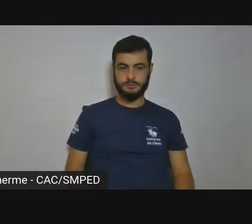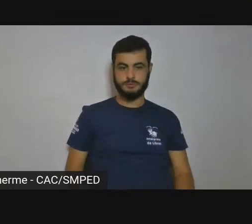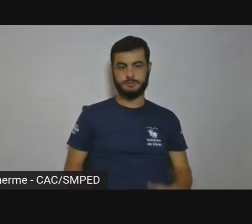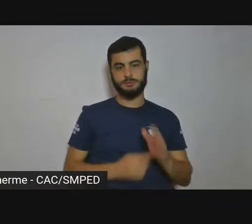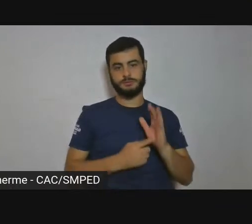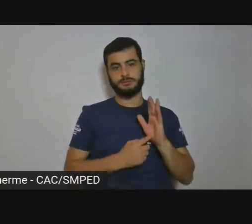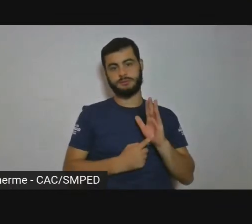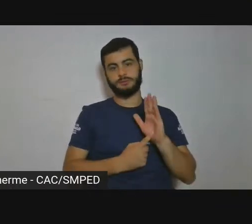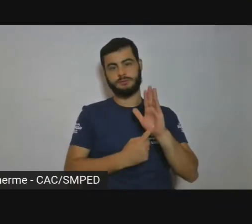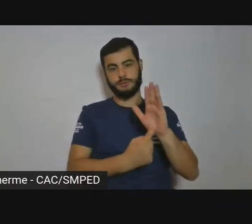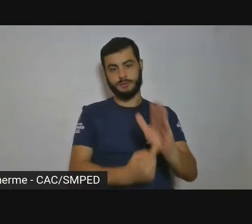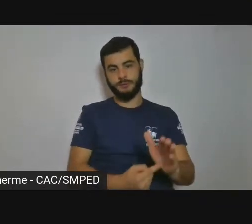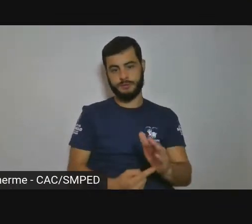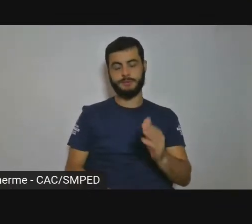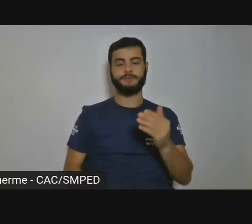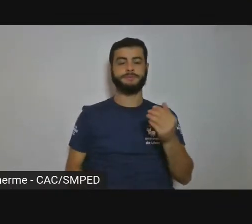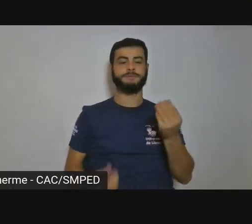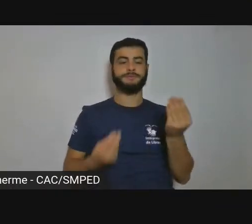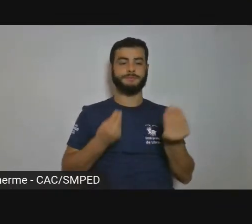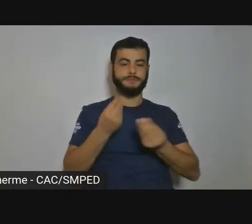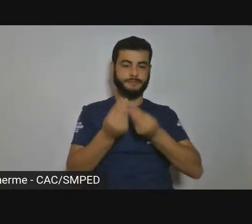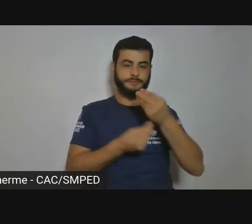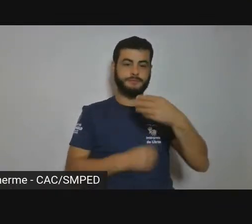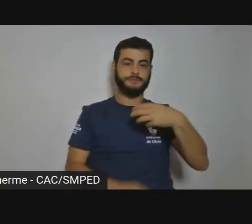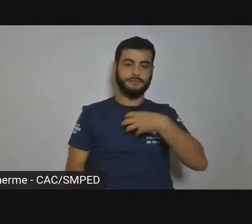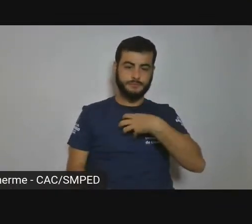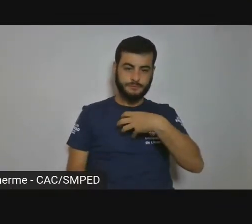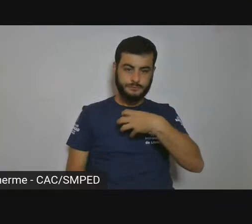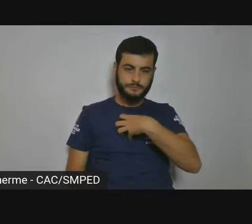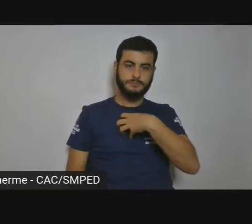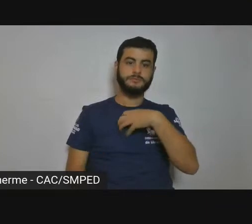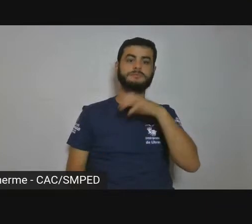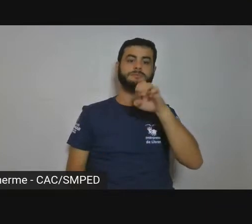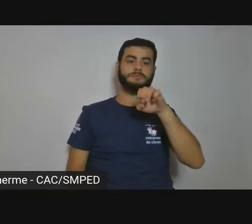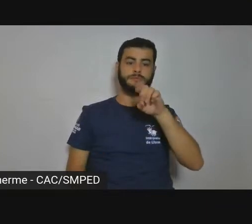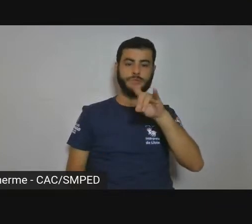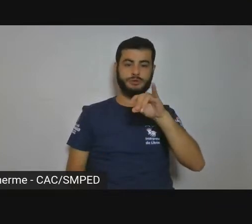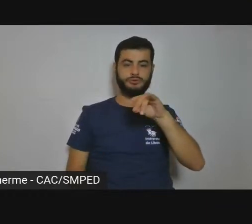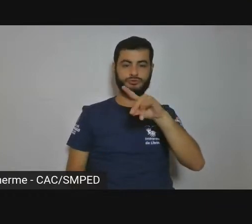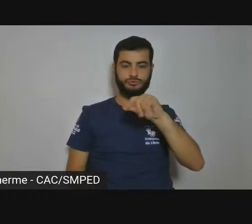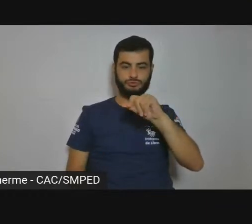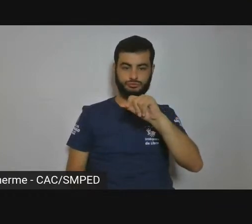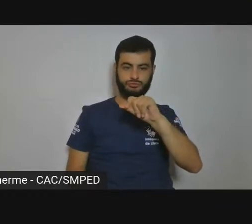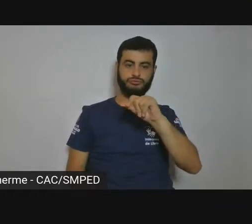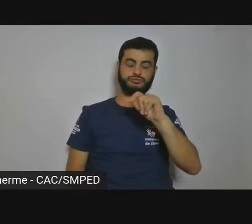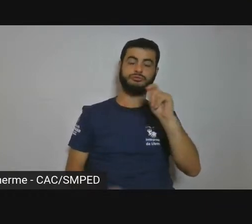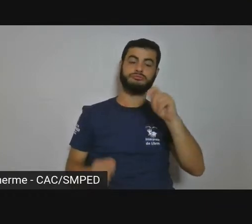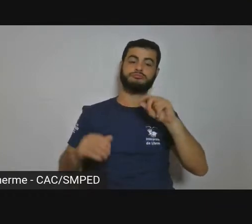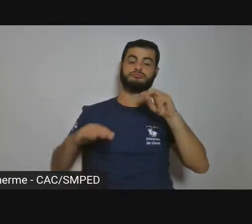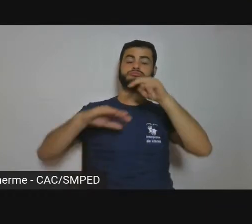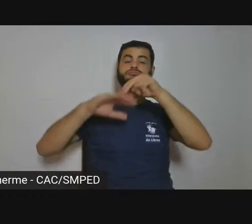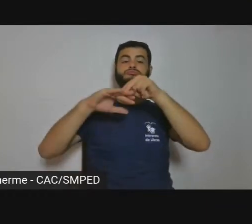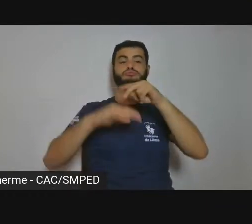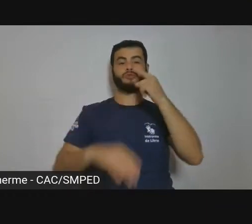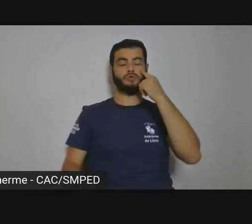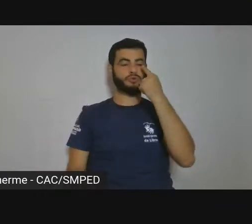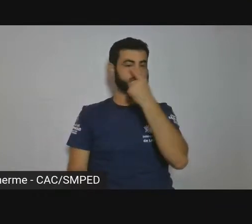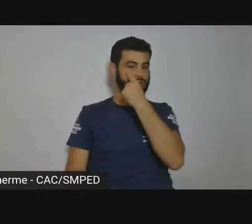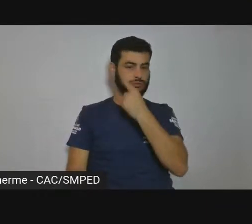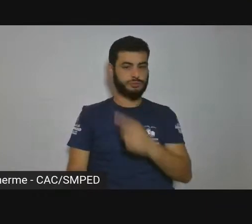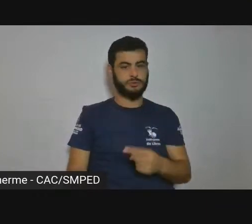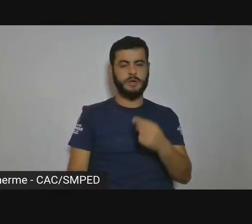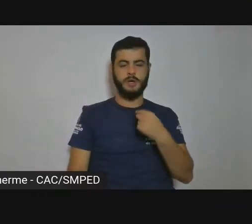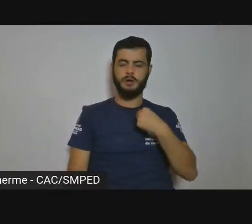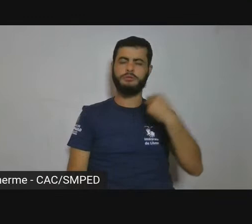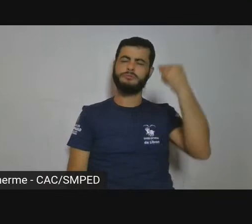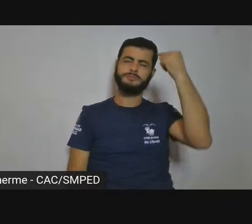levantando os olhos. Eu fiz essa associação com a cultura alemã